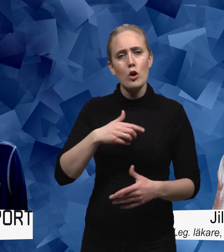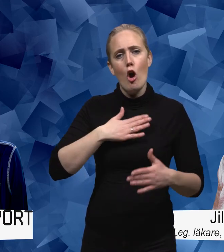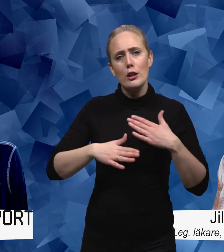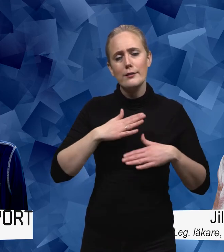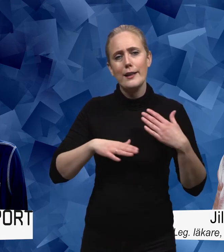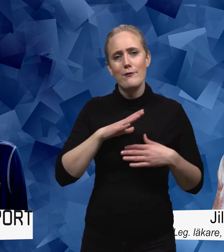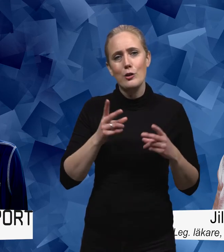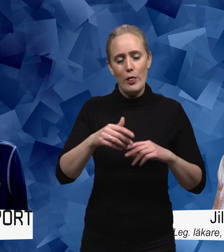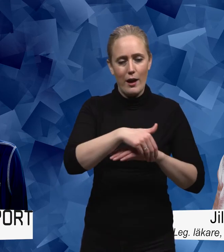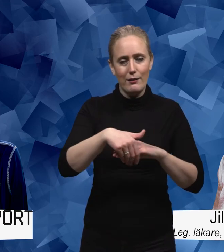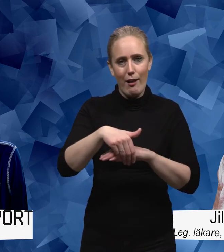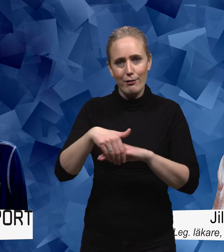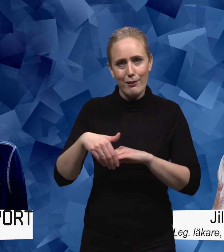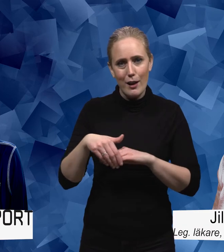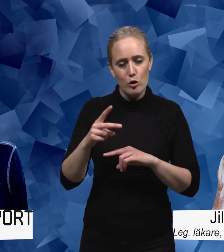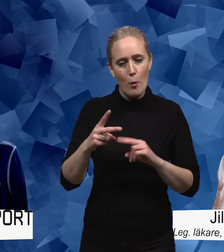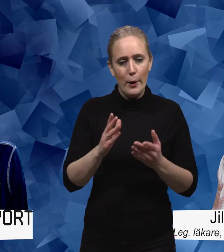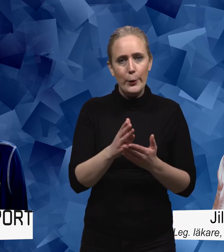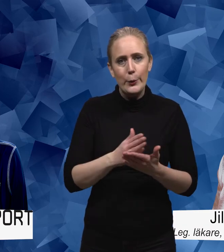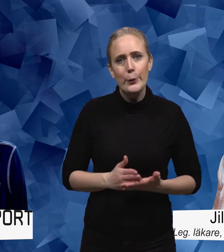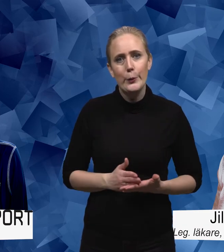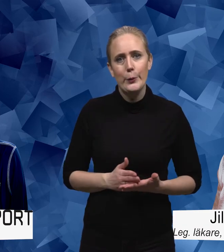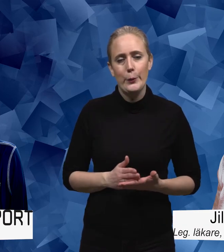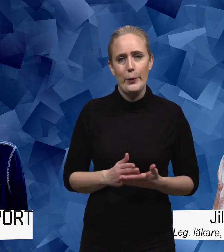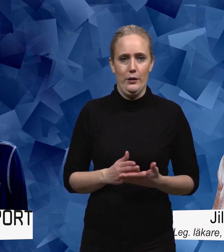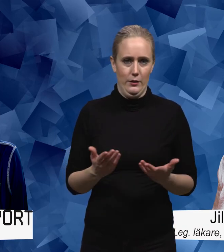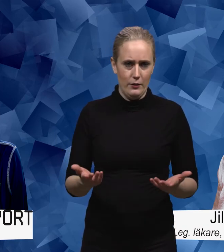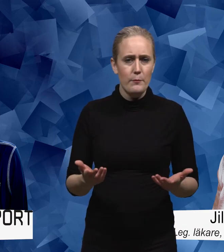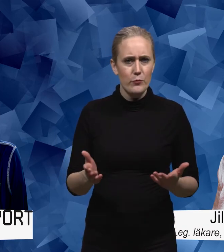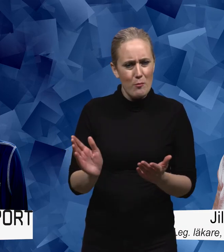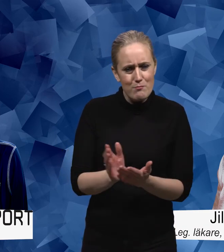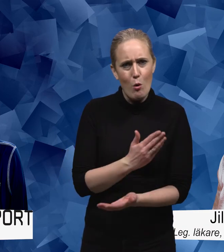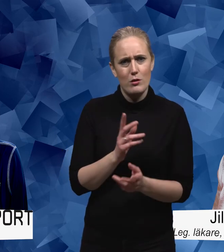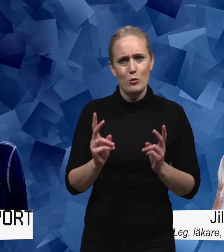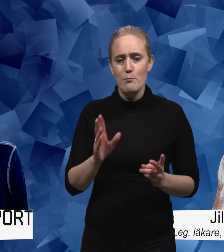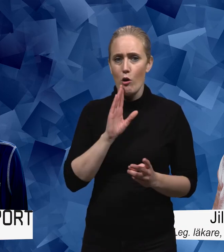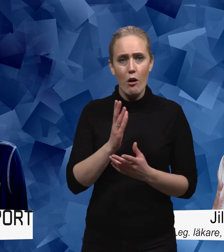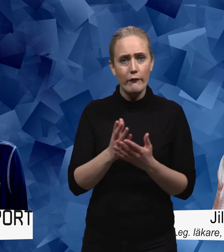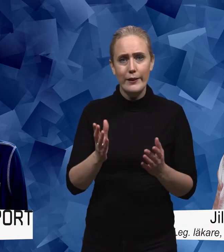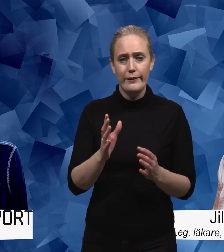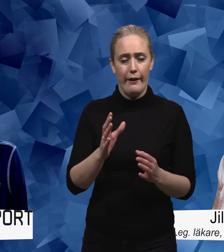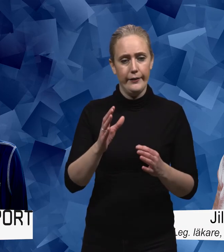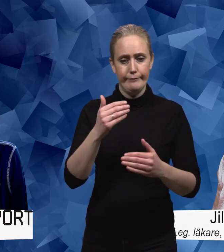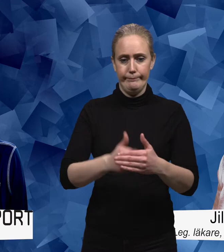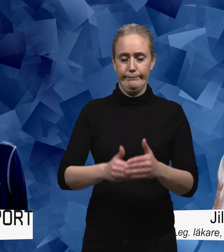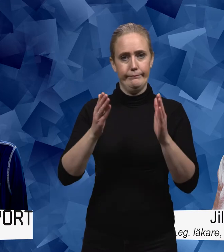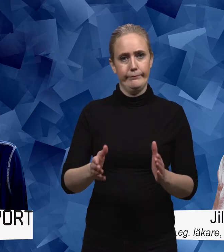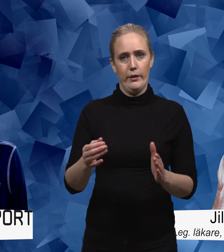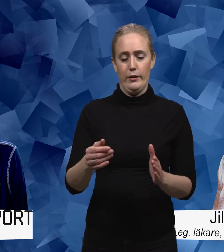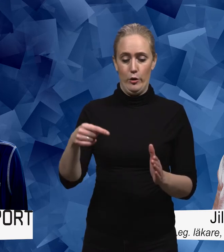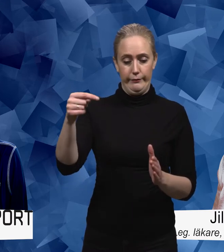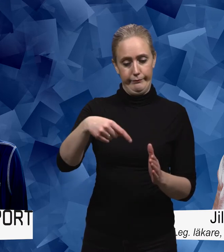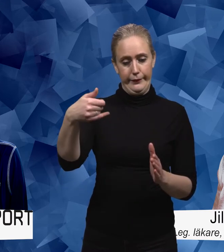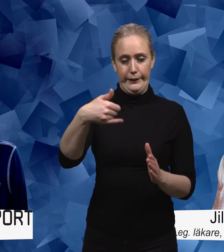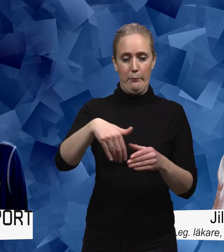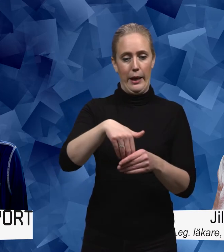sådana trösklar som sänktes eller kanske osynliga murar som revs att det inte behöver vara så att här är det bara de som